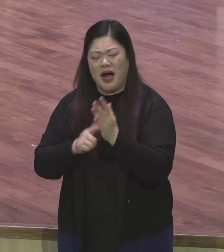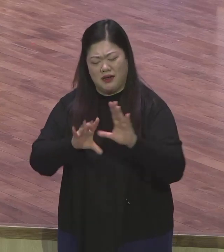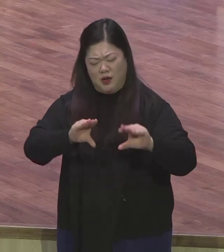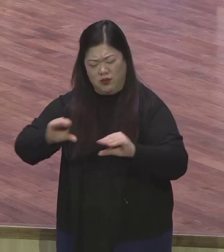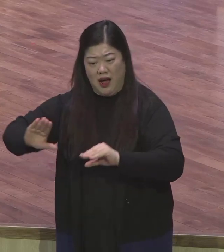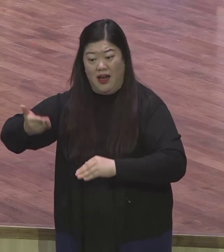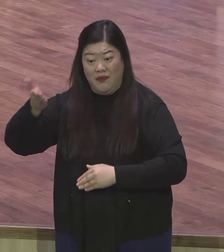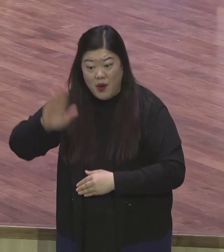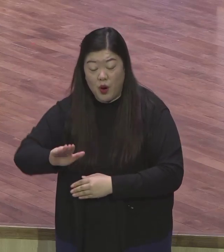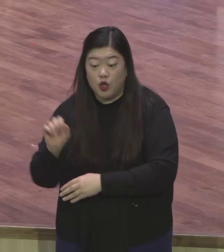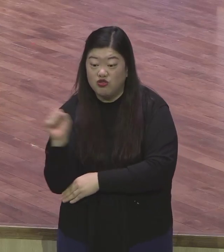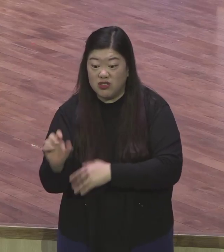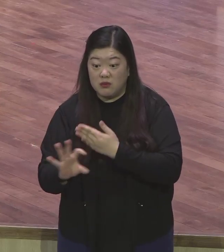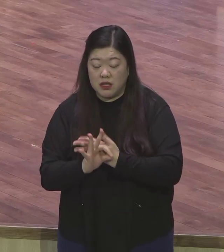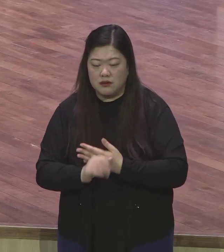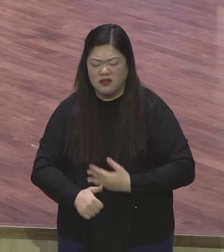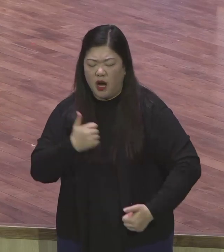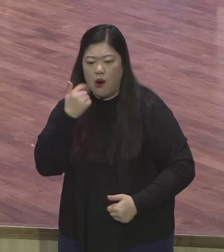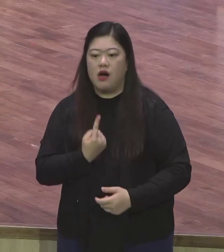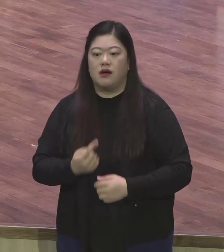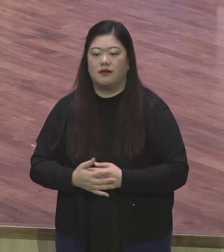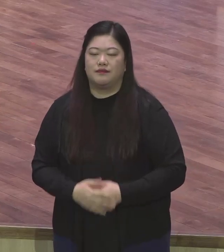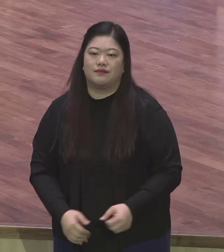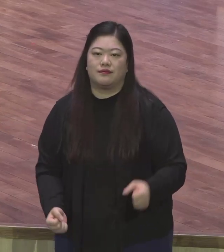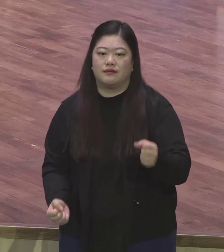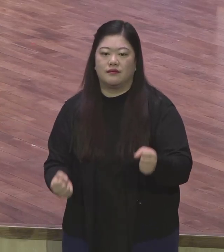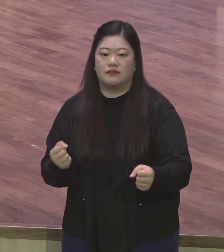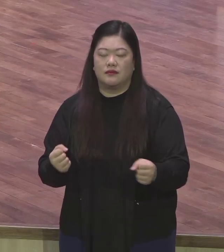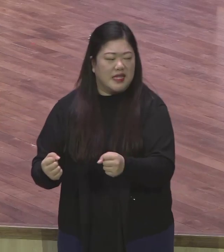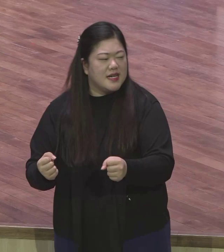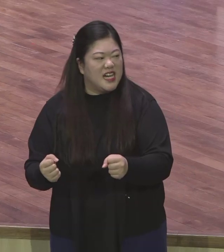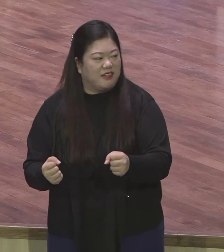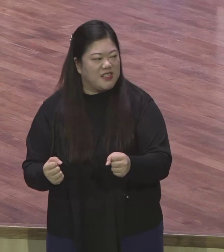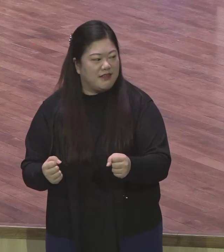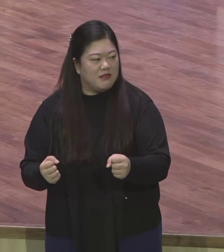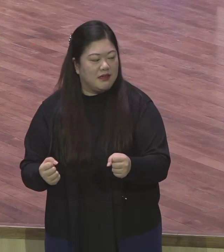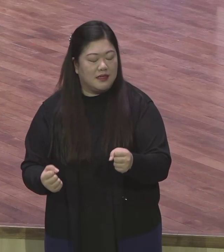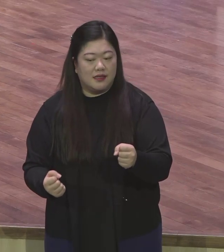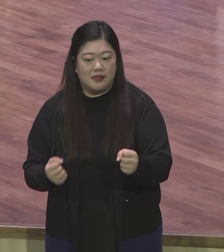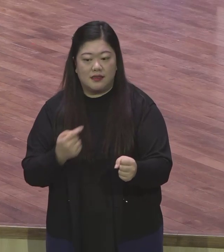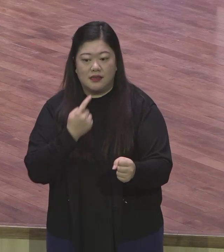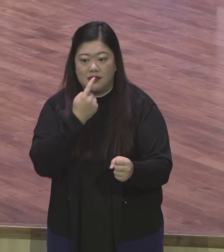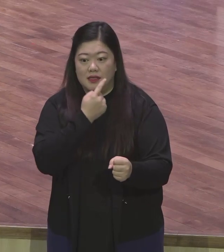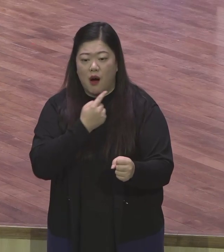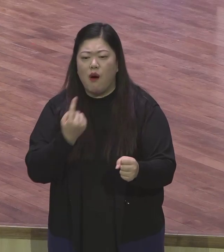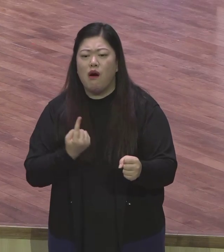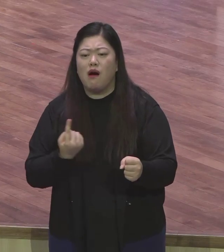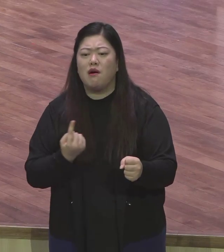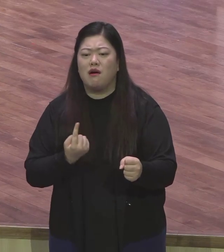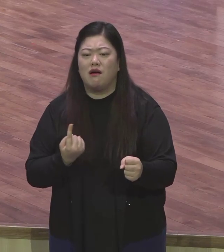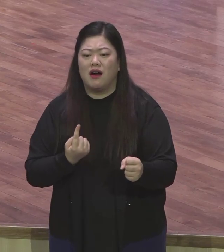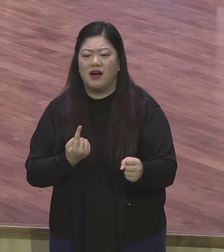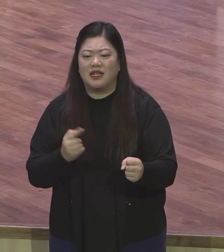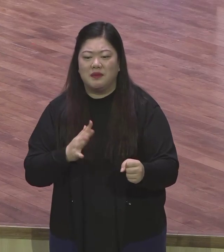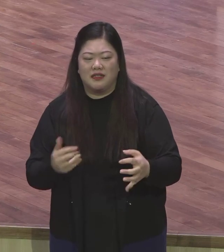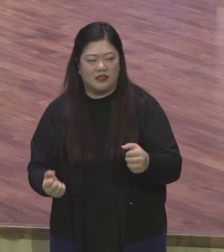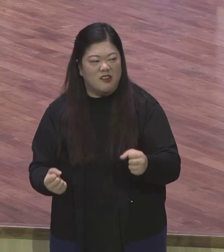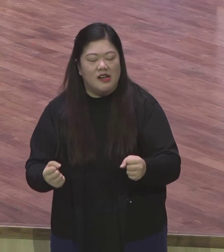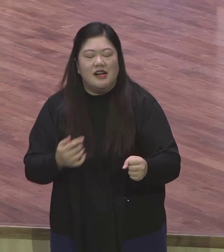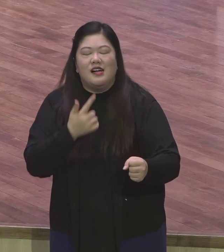욕도 막 해 그냥 운전대 잡으면 이상해져 그리스도 예수의 마음을 주시옵사사 이